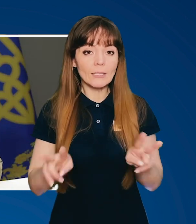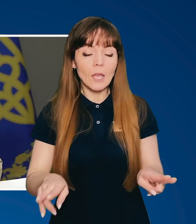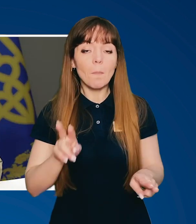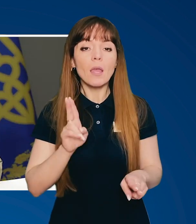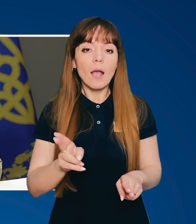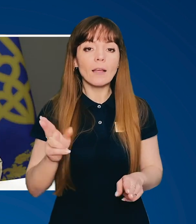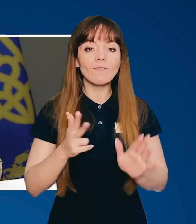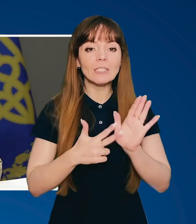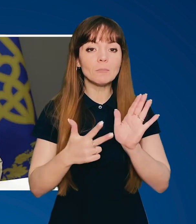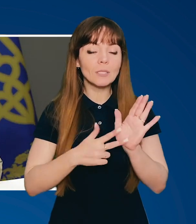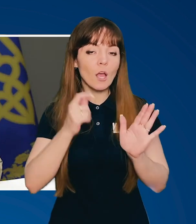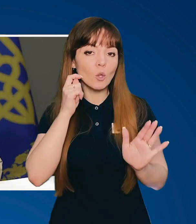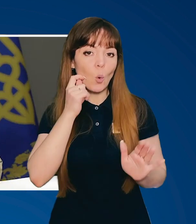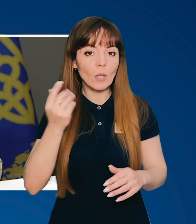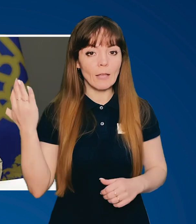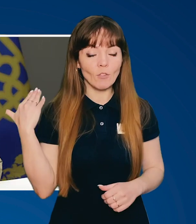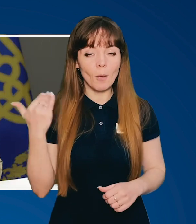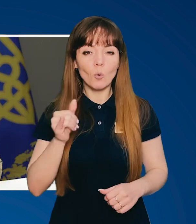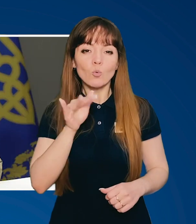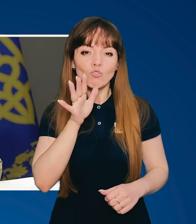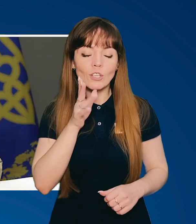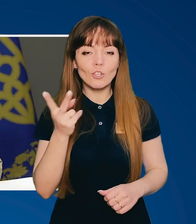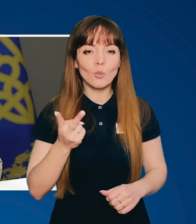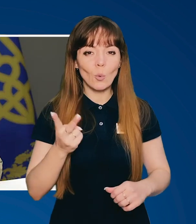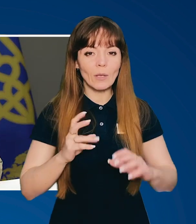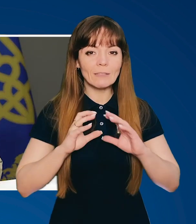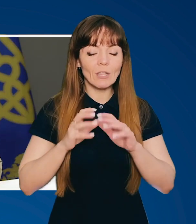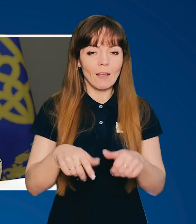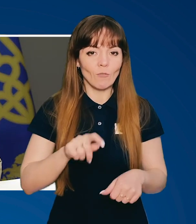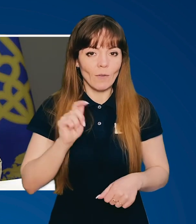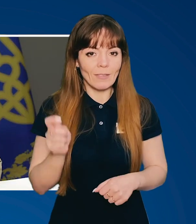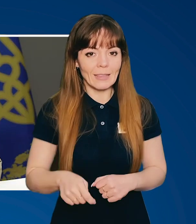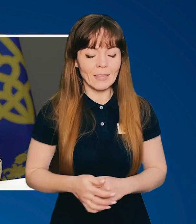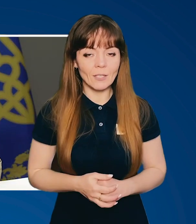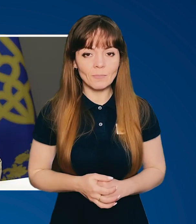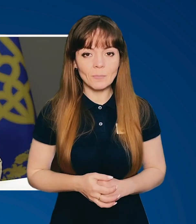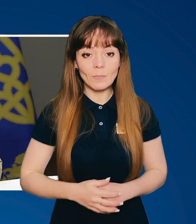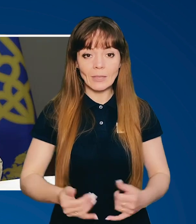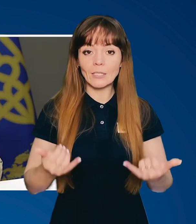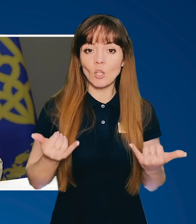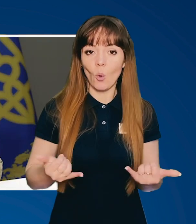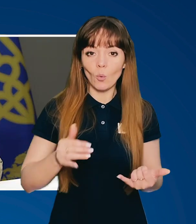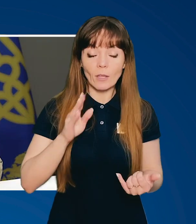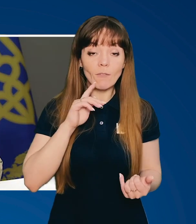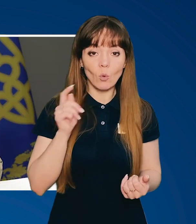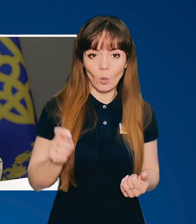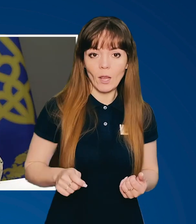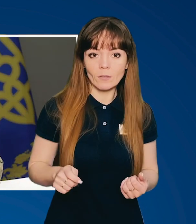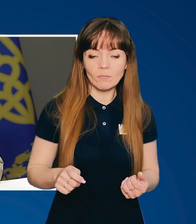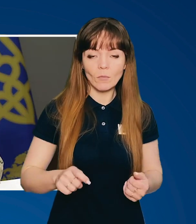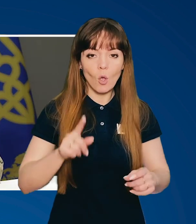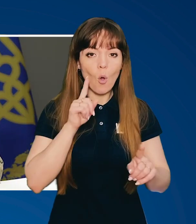само, як і 80 років тому, у часи Другої світової війни. Сьогодні в Україні